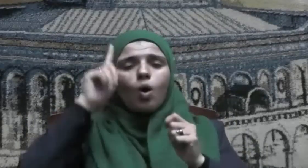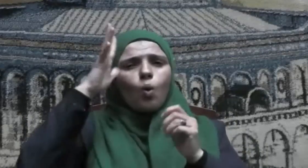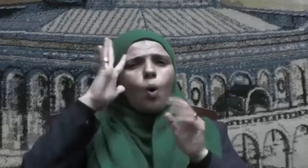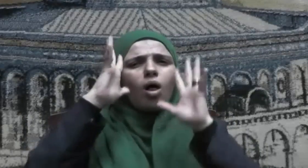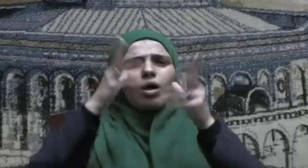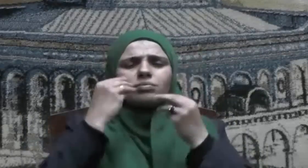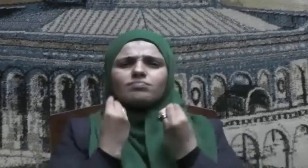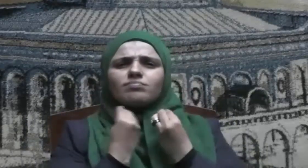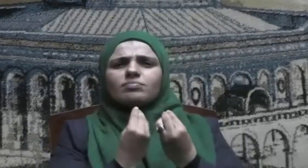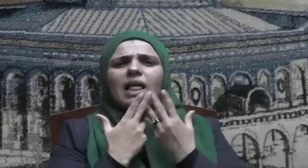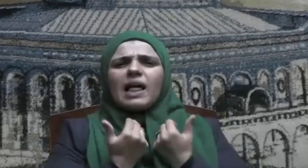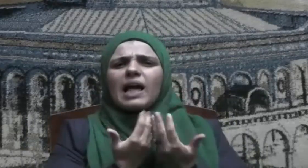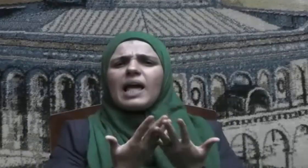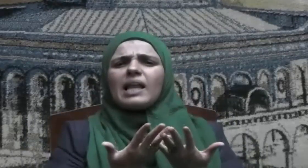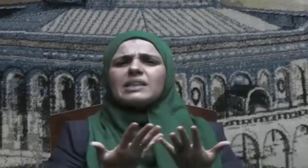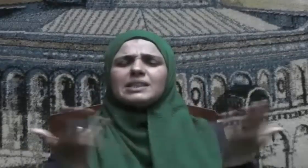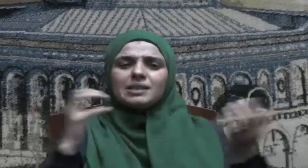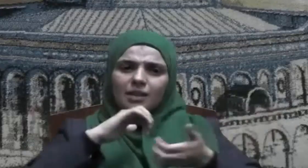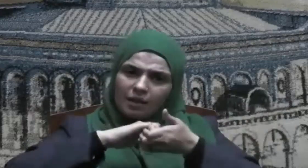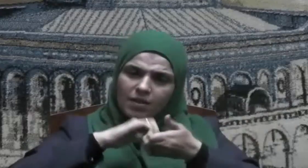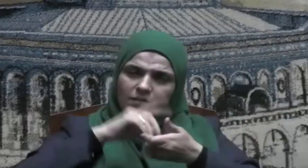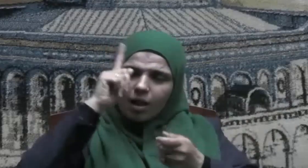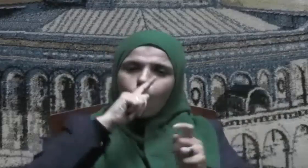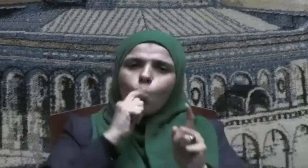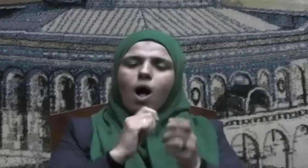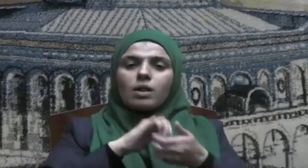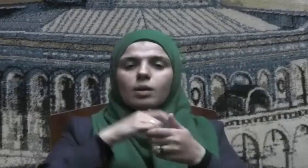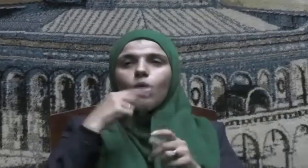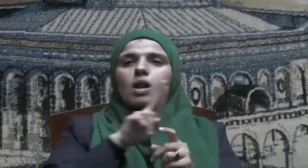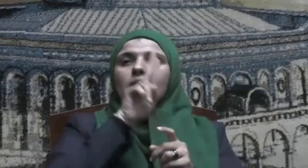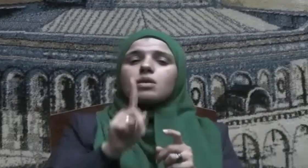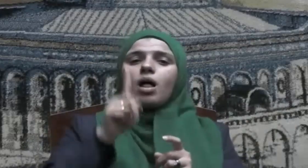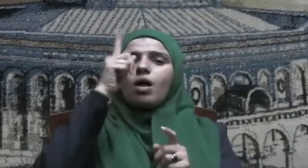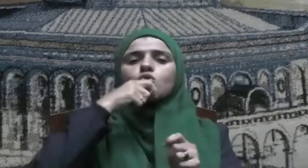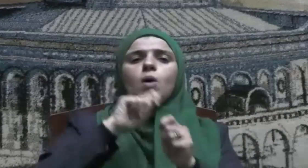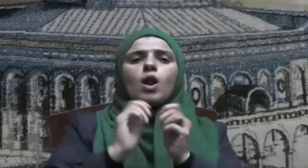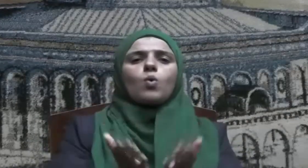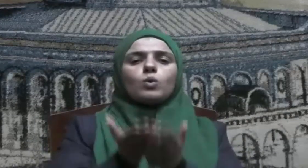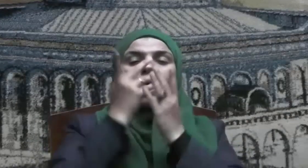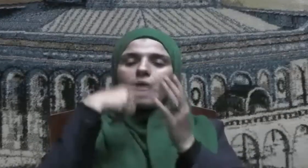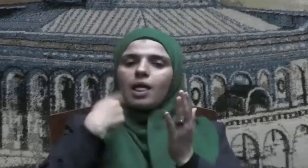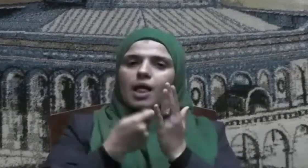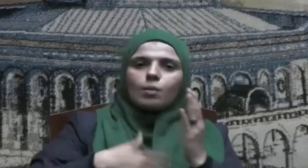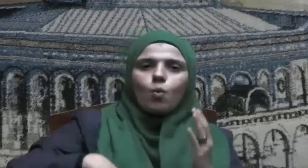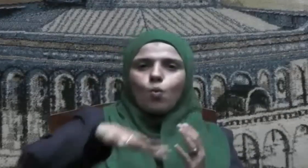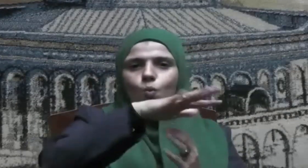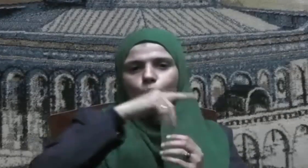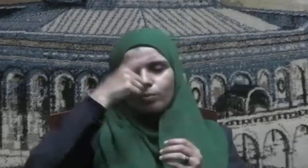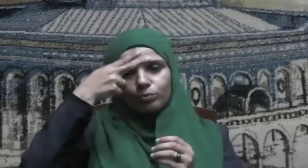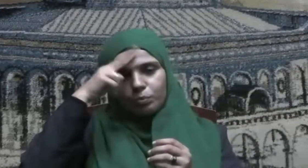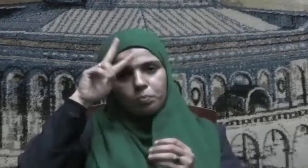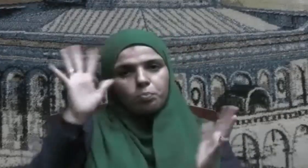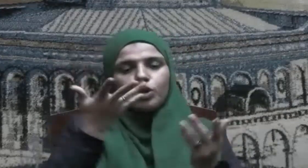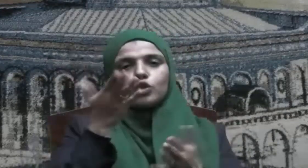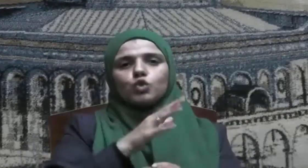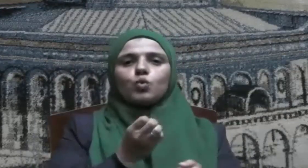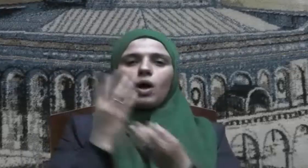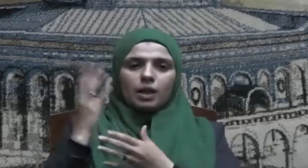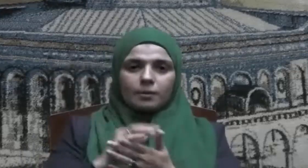الله سبحانه وتعالى إياه نسأل الله عز وجل أن يكتبنا من الشكر وللشهادة